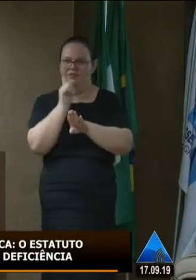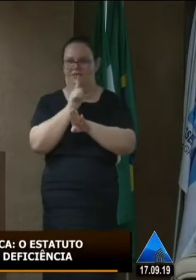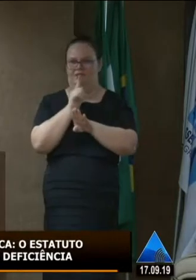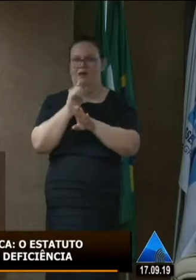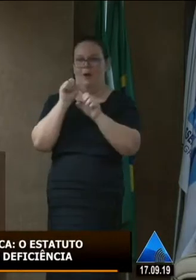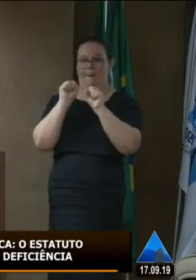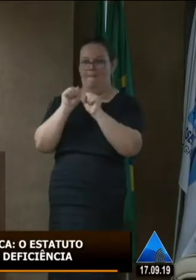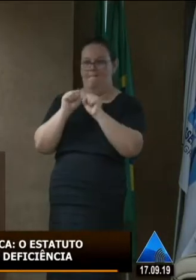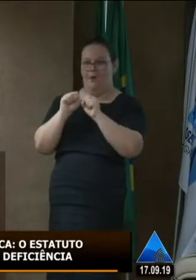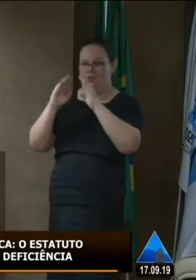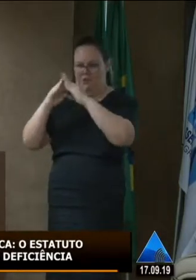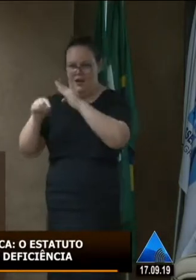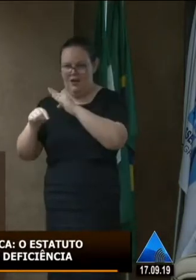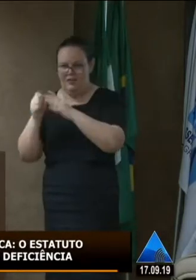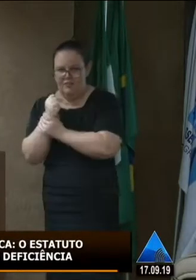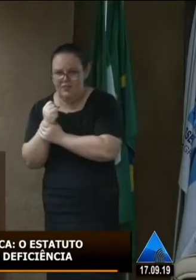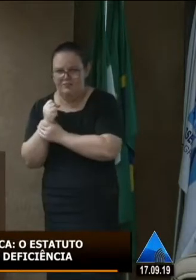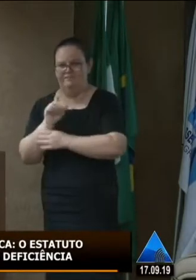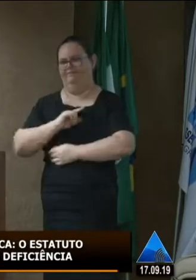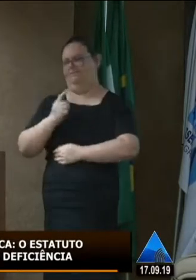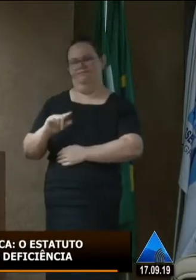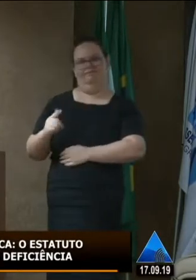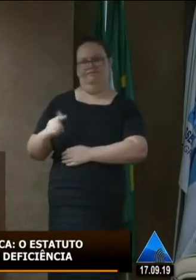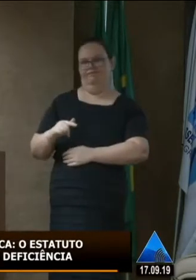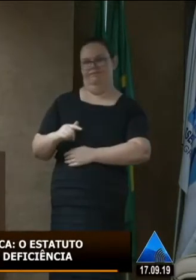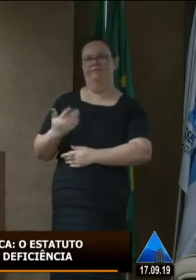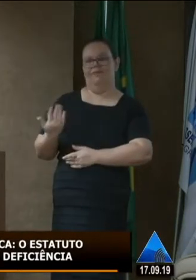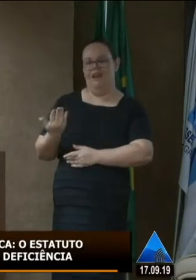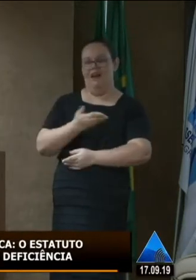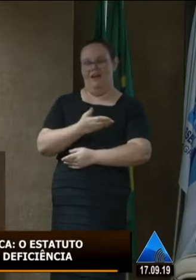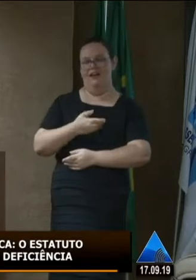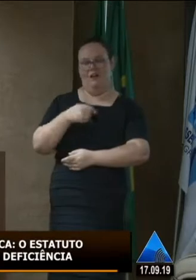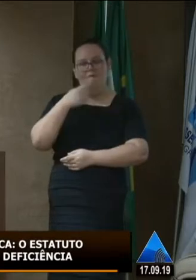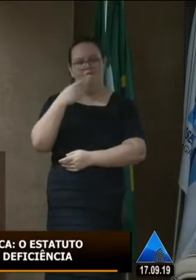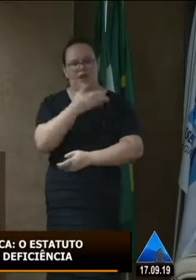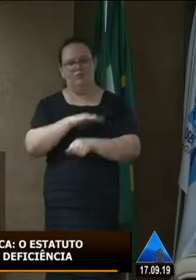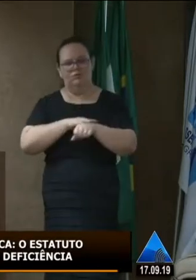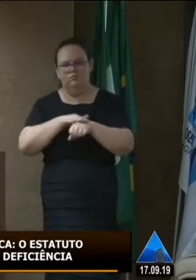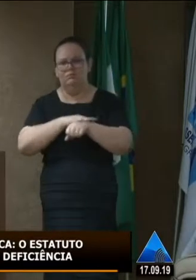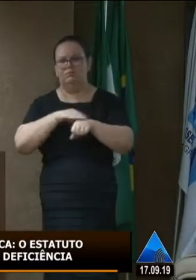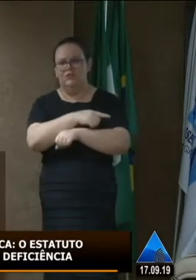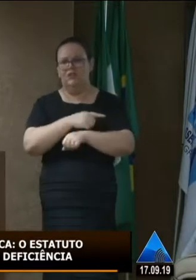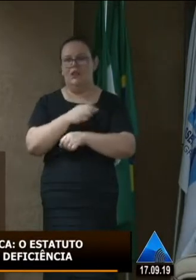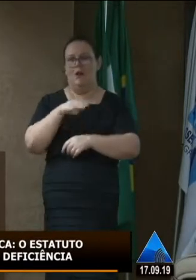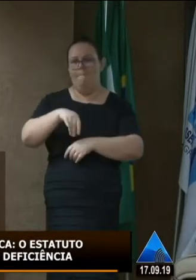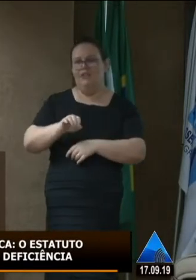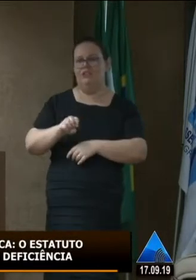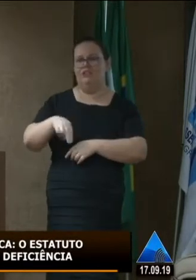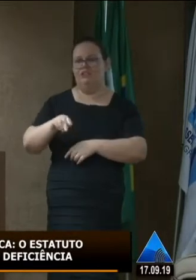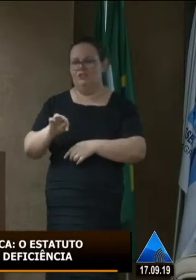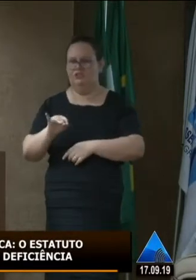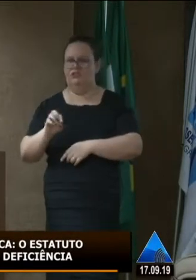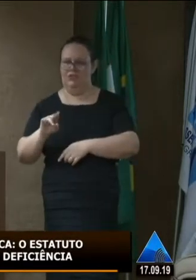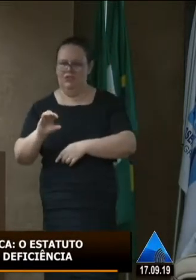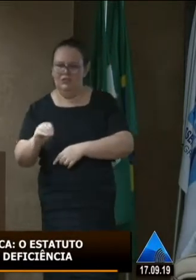tenho segurança? aí graças a Deus eu denunciei o Ministério Público o Ministério Público de Mossoró super atuante está